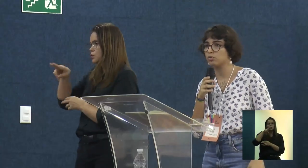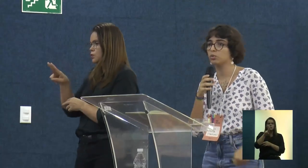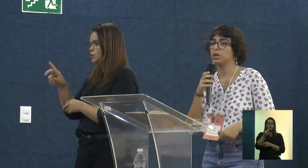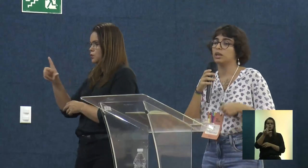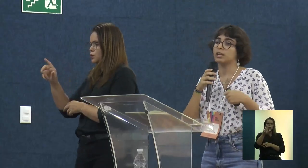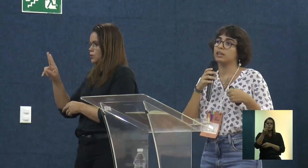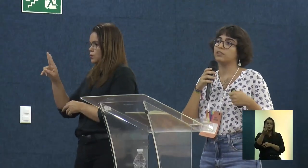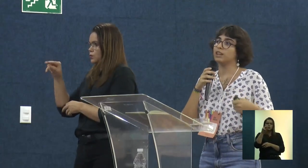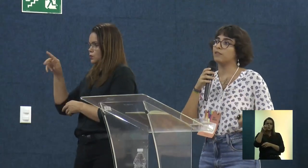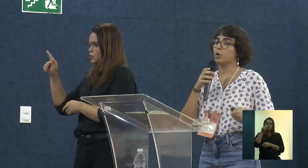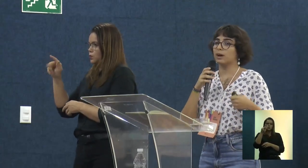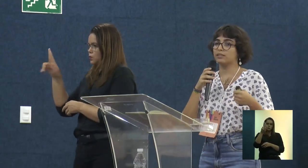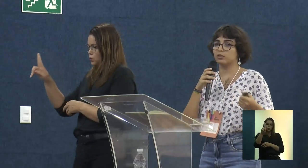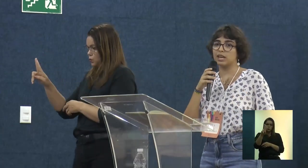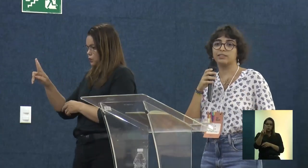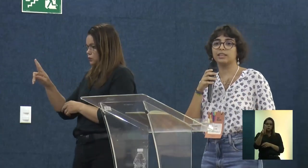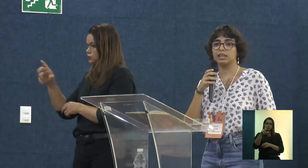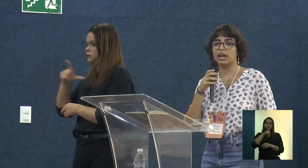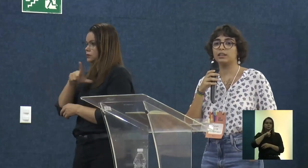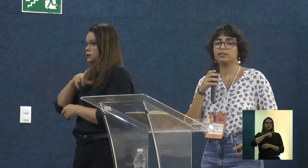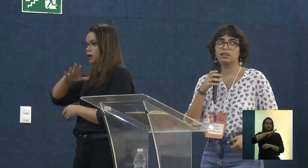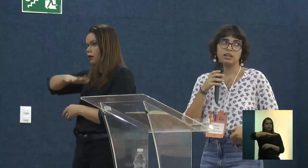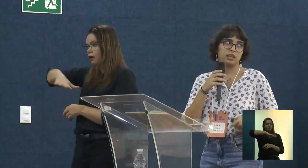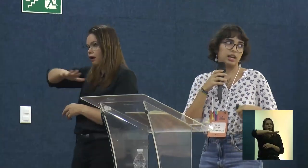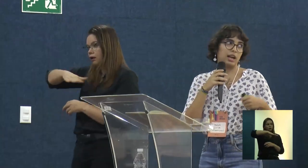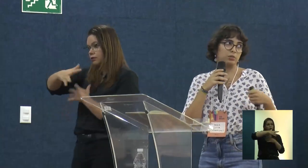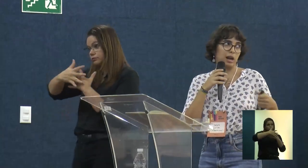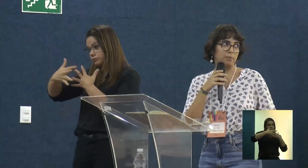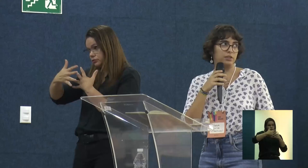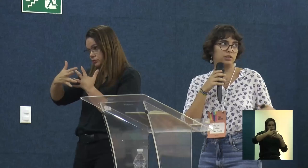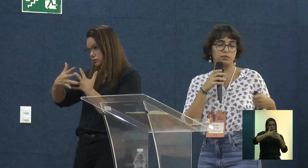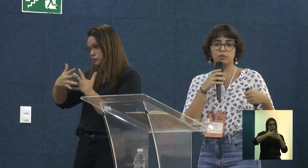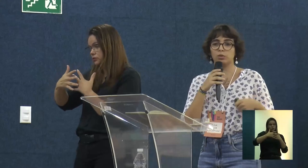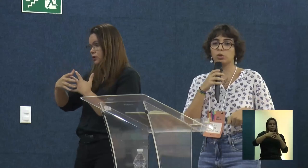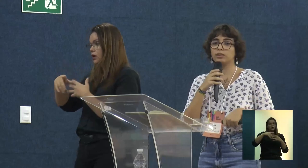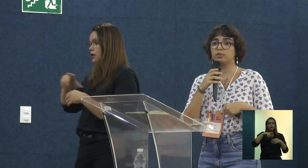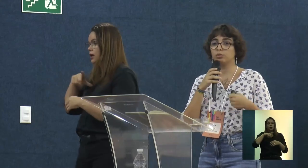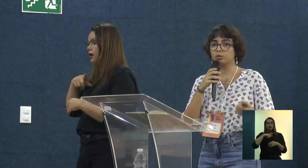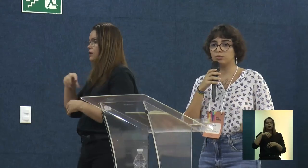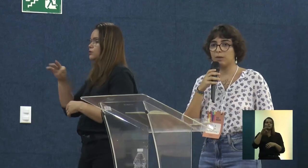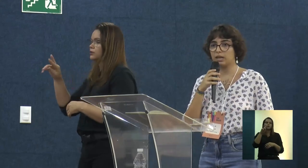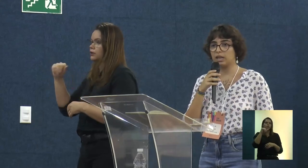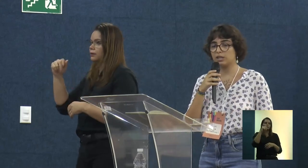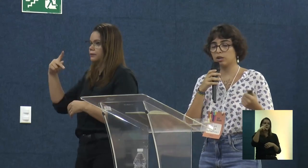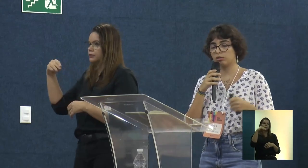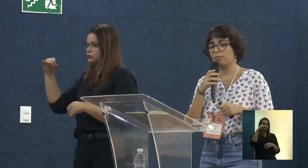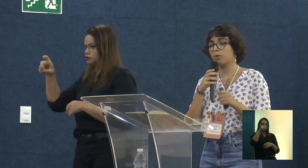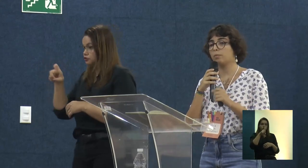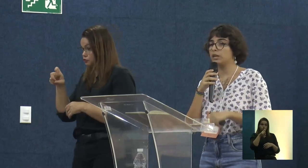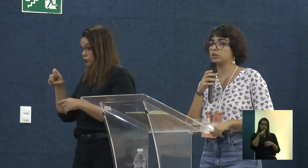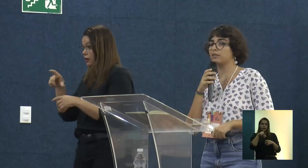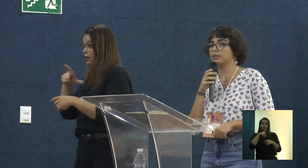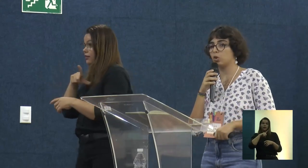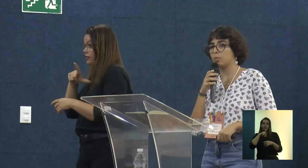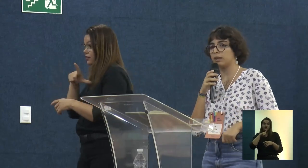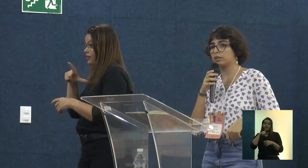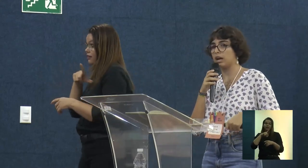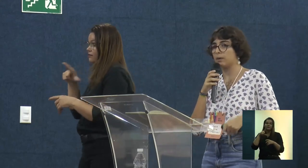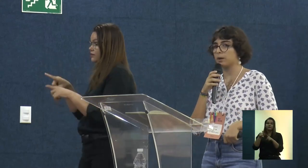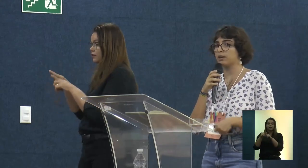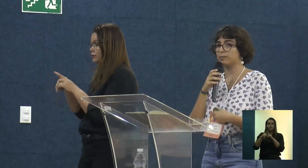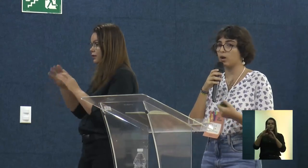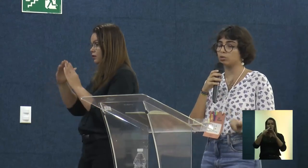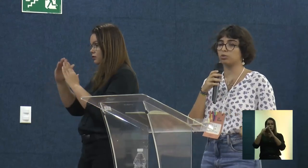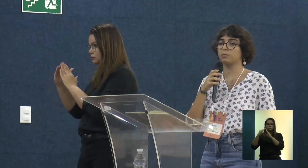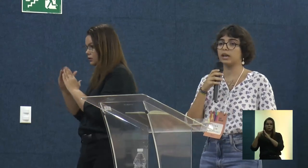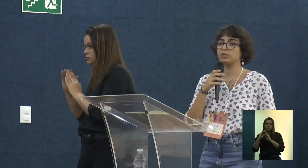Aracaju, que visava a ocupação de áreas centrais. E aí, Trapiche desenvolveu todo esse estudo de viabilidade, não só para o prédio que estava sendo ocupado